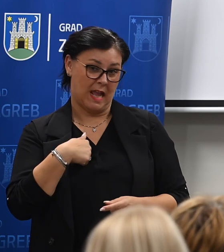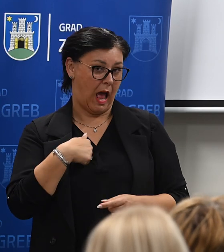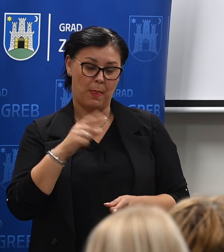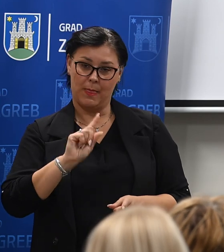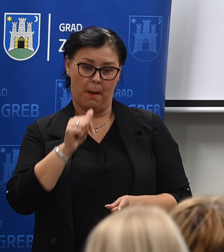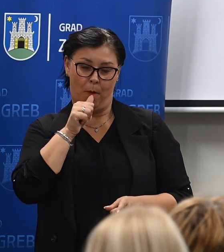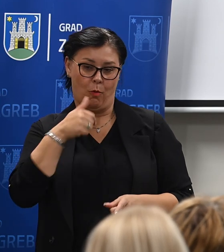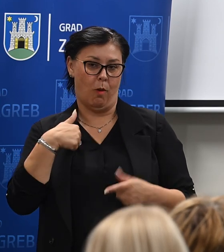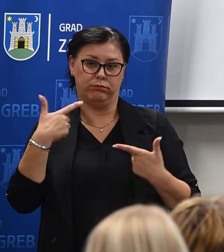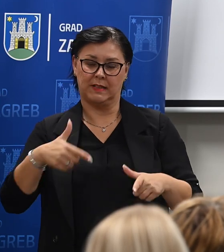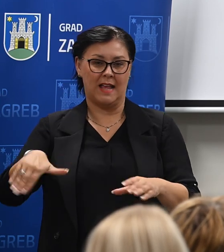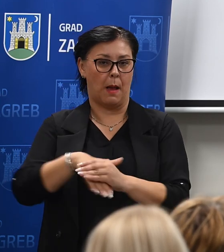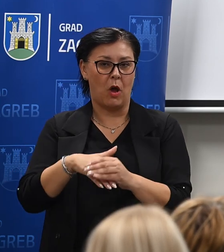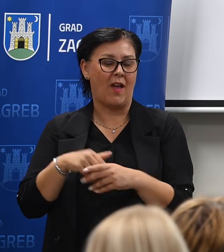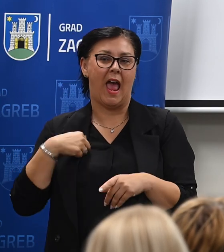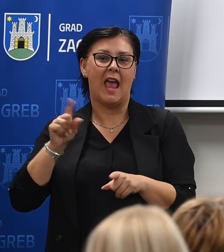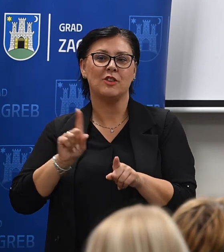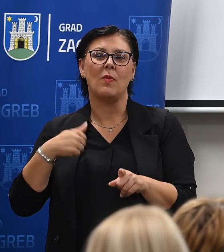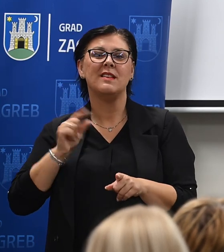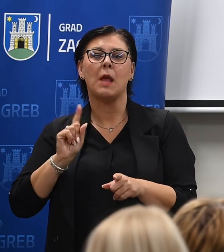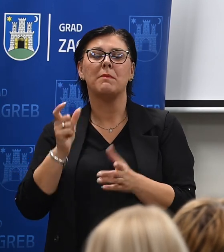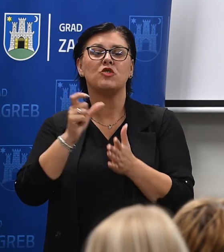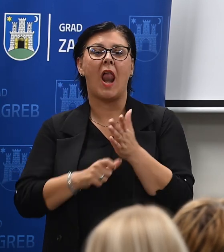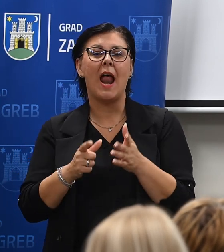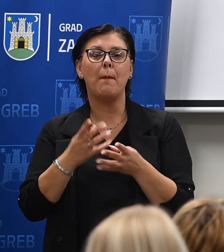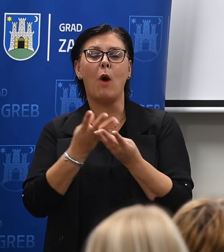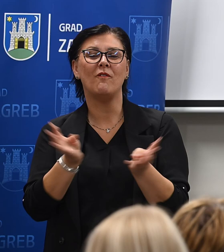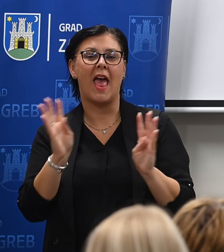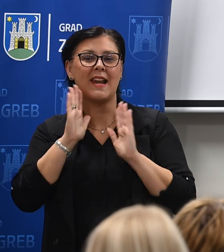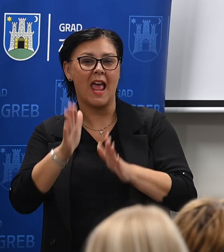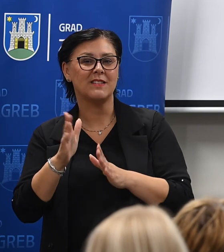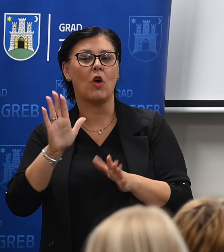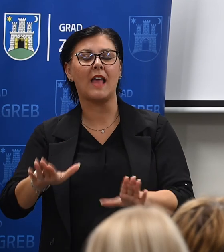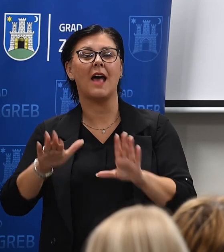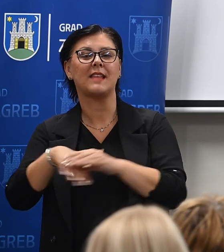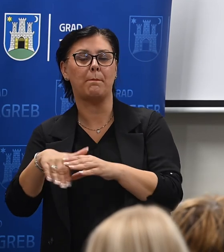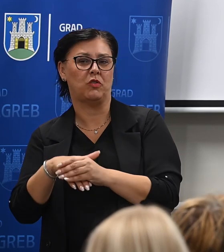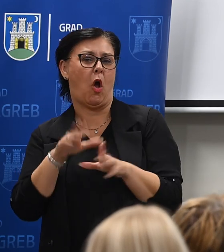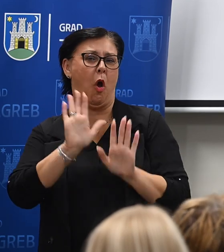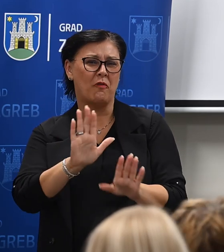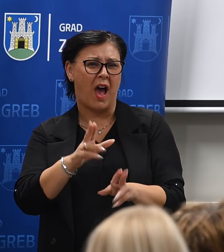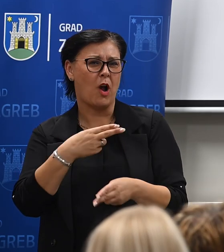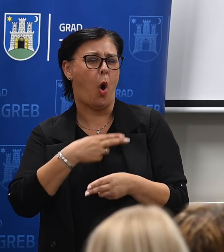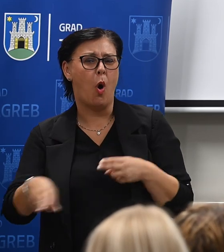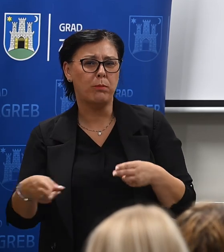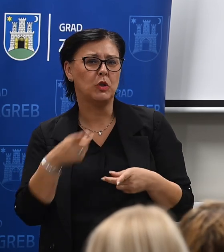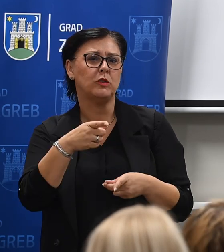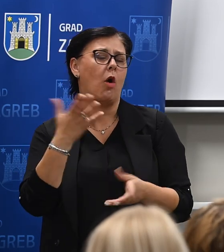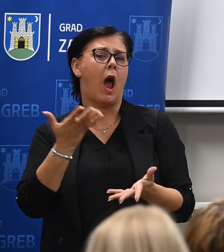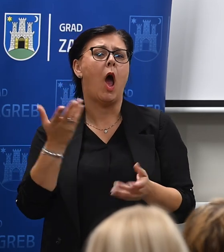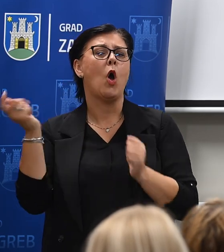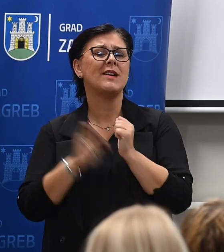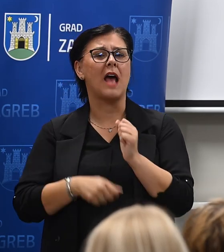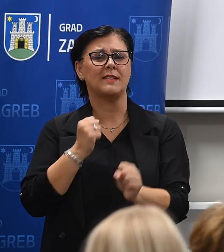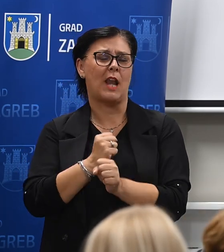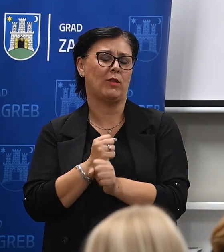s udjelom u povjerenstvenu za zapošljavanje, niti, mislim, uopće takve optužbe, mislim, kao prvo, to bi bilo kazano djelo. Pa,